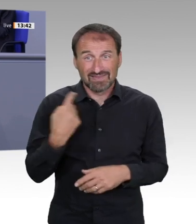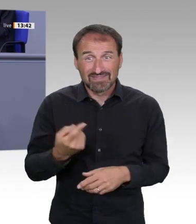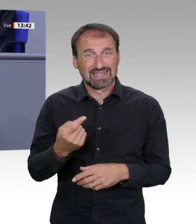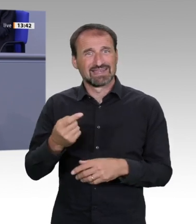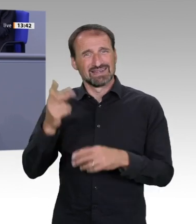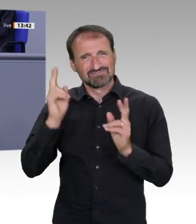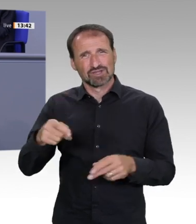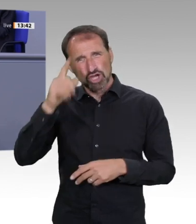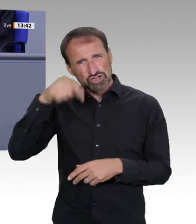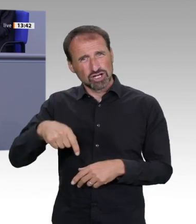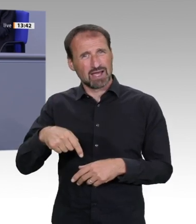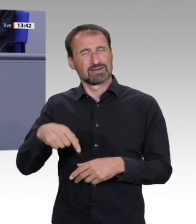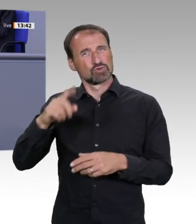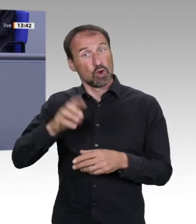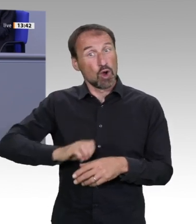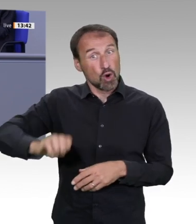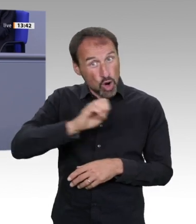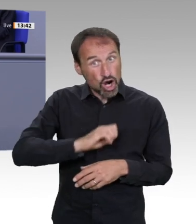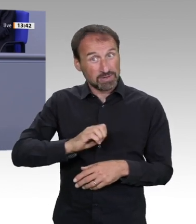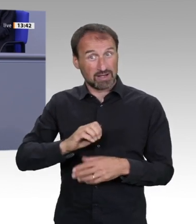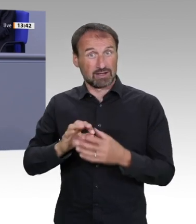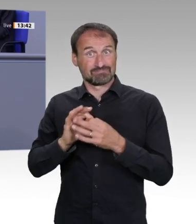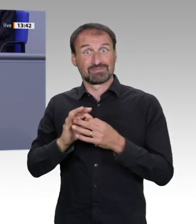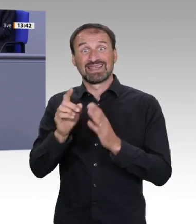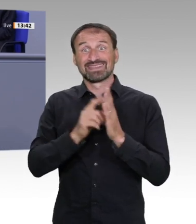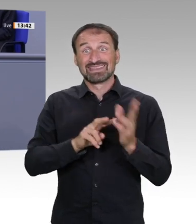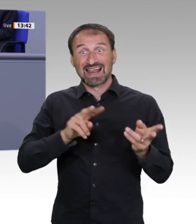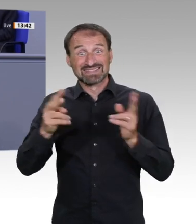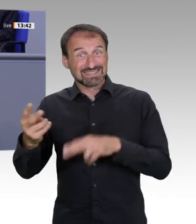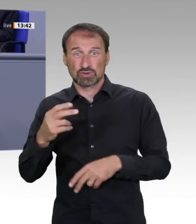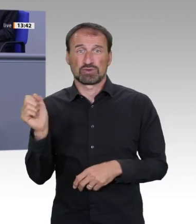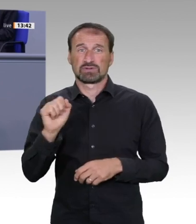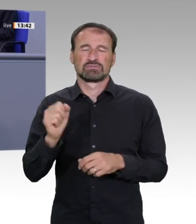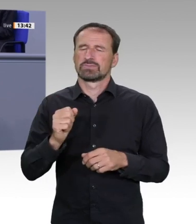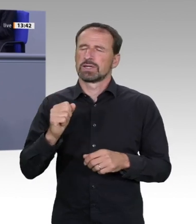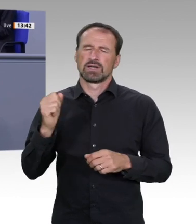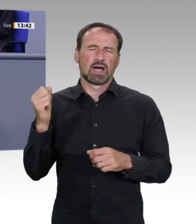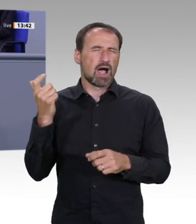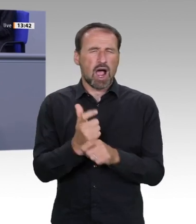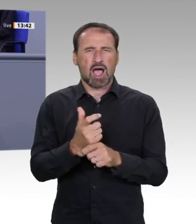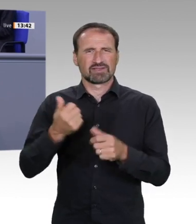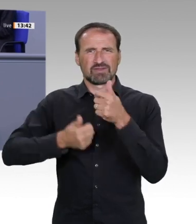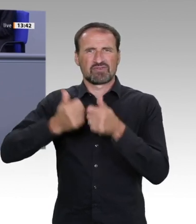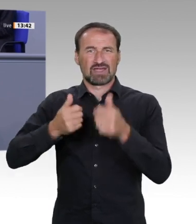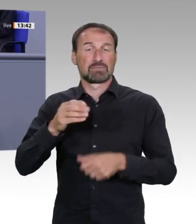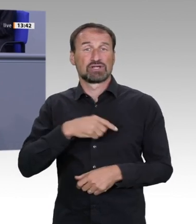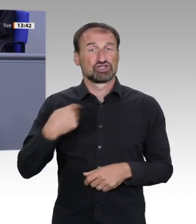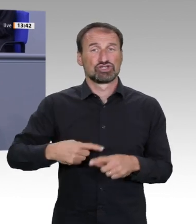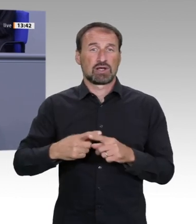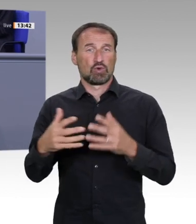konservativen Gemütern nicht gefällt, die sich lieber an den Rhythmen des Baumwachstums orientieren würden, ich schließe